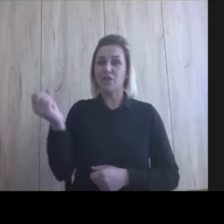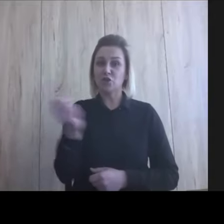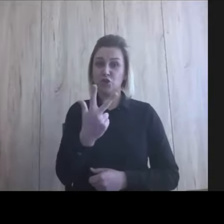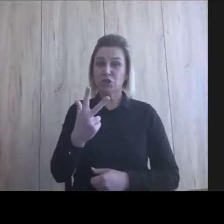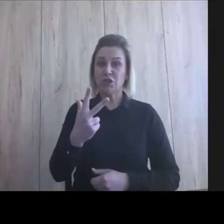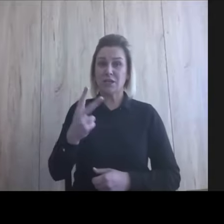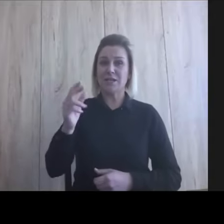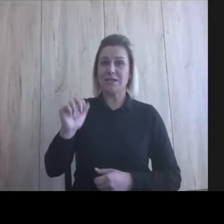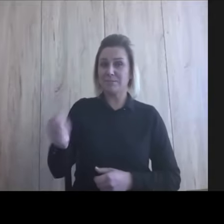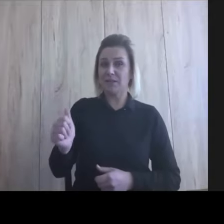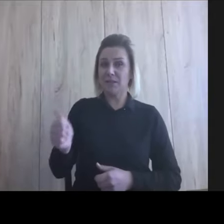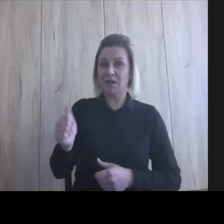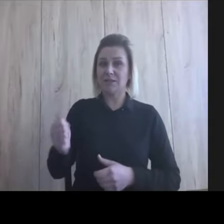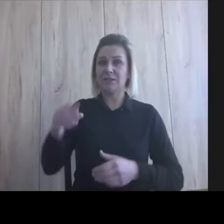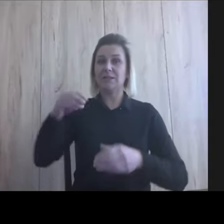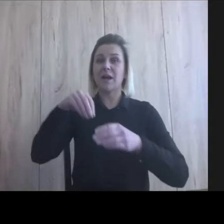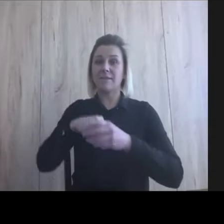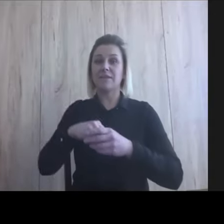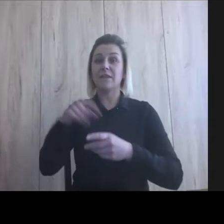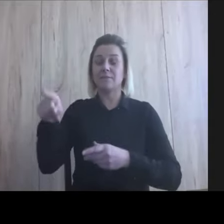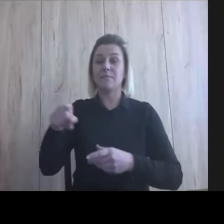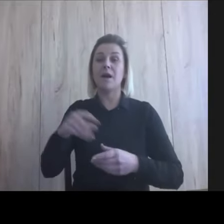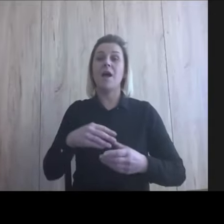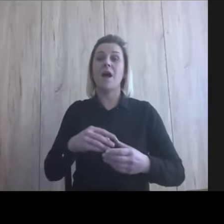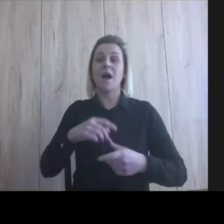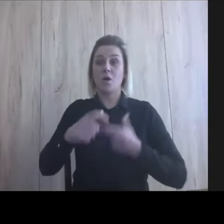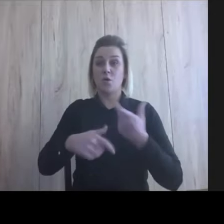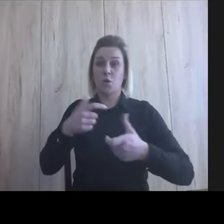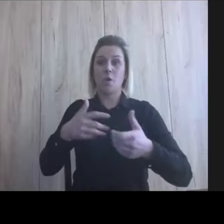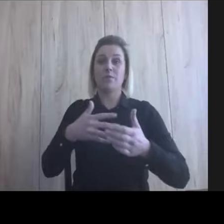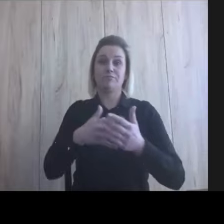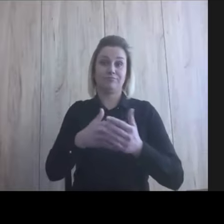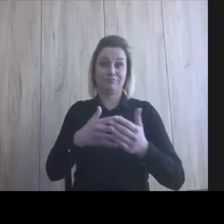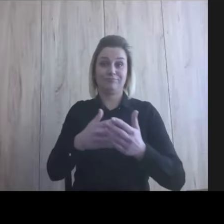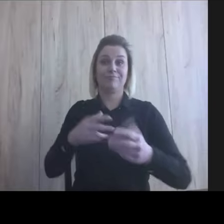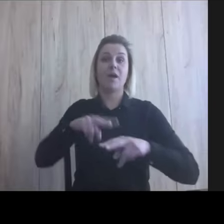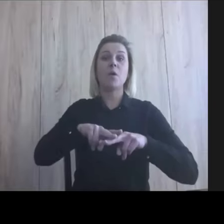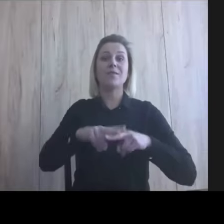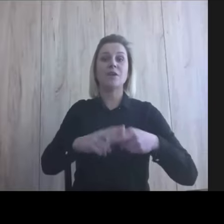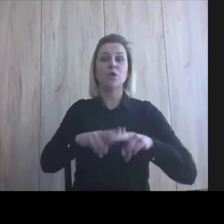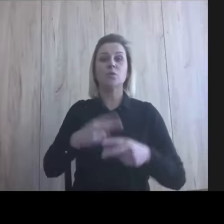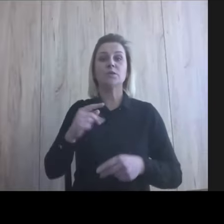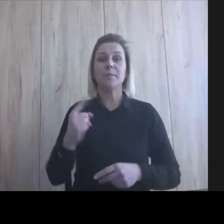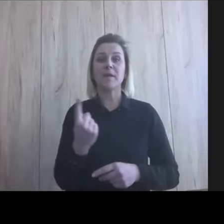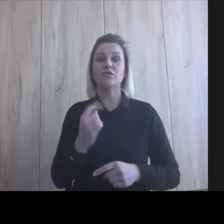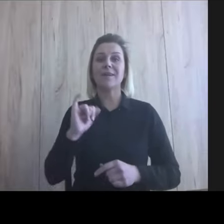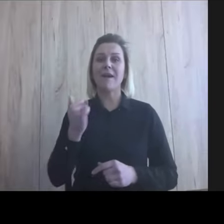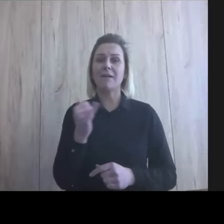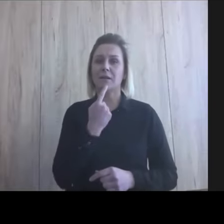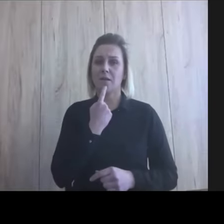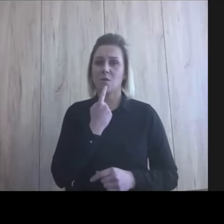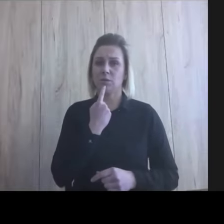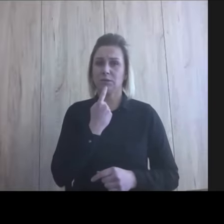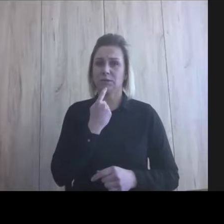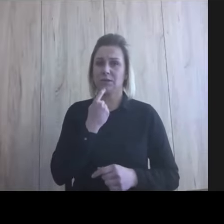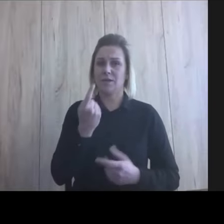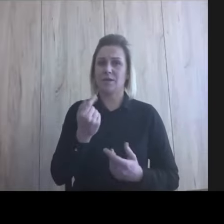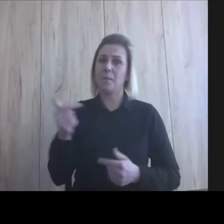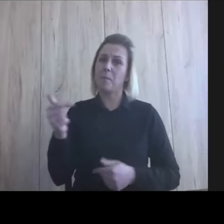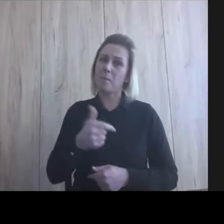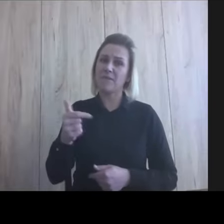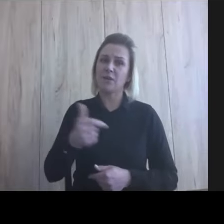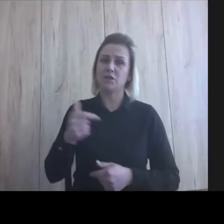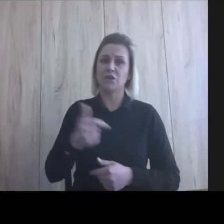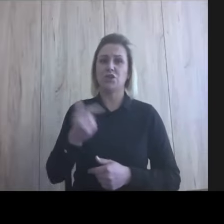test, który wreszcie pozwala twierdzić jako pierwsze takie narzędzie w Polsce w jakim języku powinniśmy się z